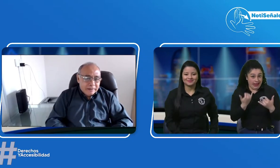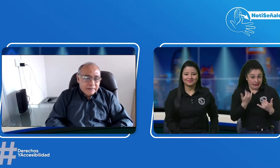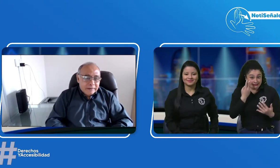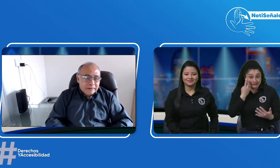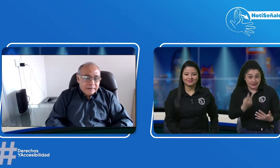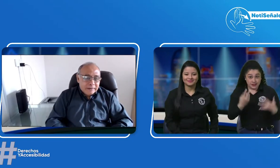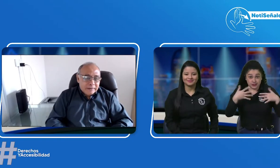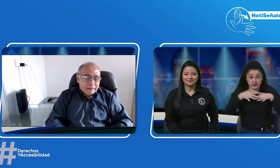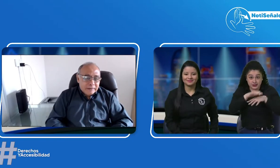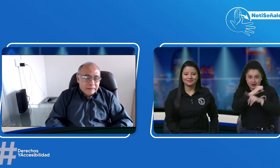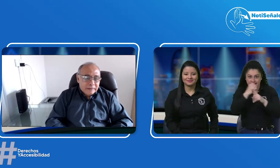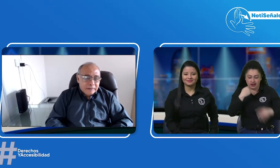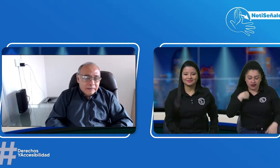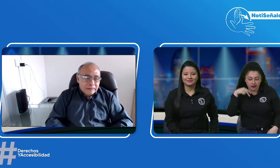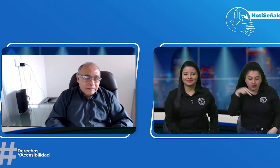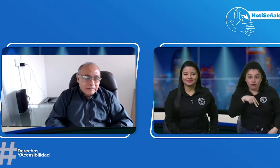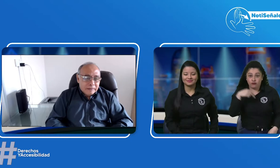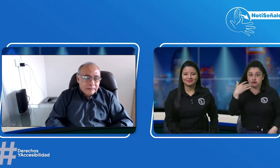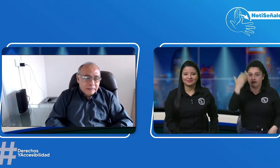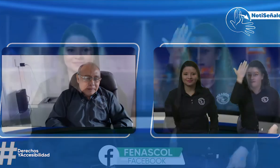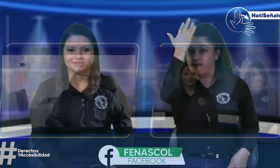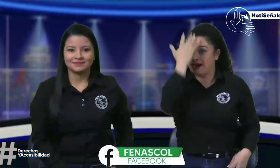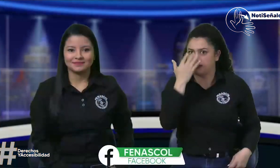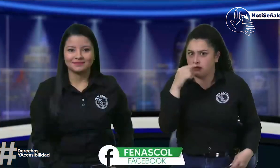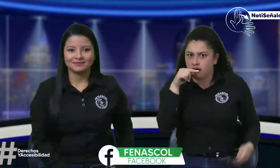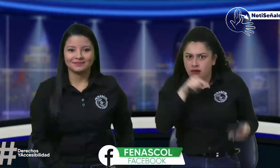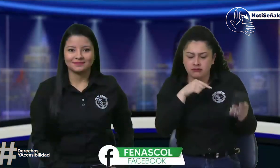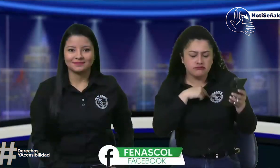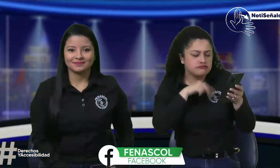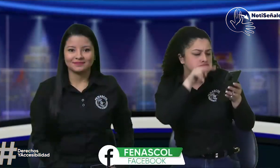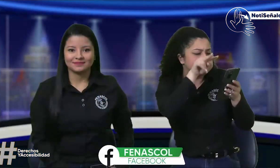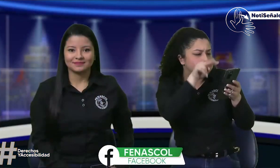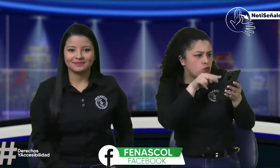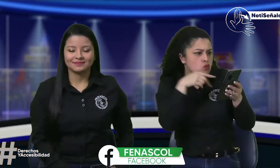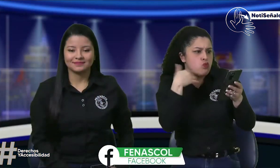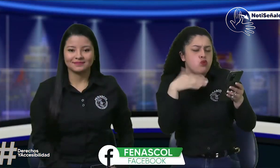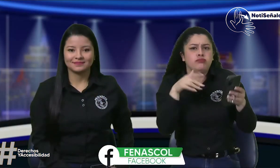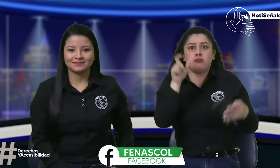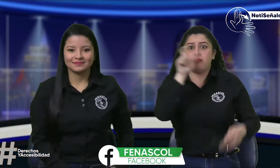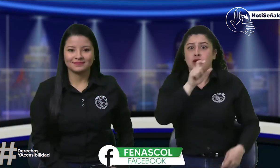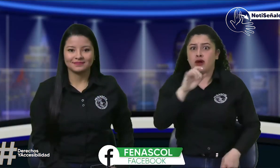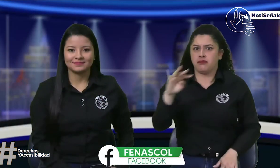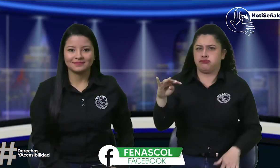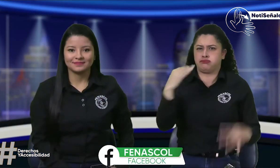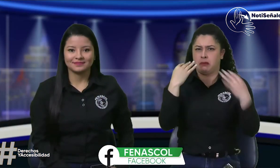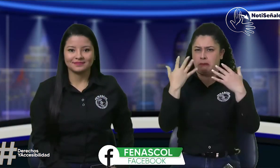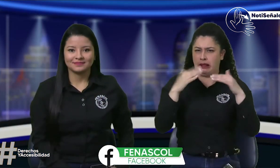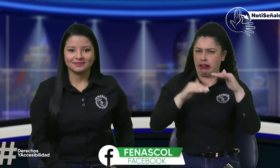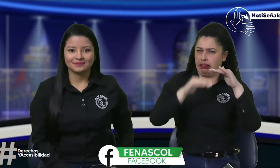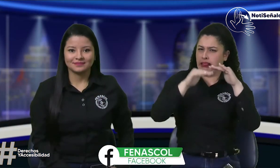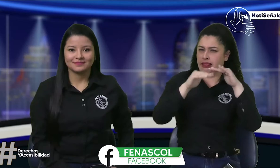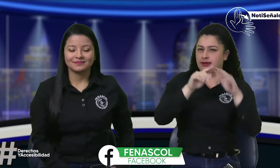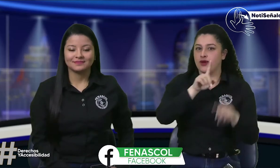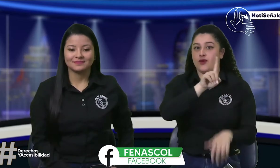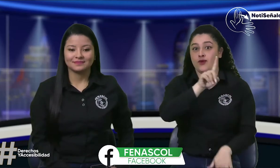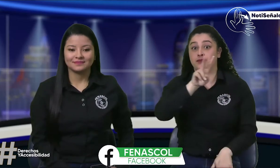claro que sí. Ahorita vemos las redes sociales y vemos en Facebook que en estos momentos tenemos